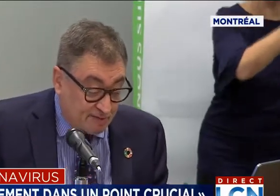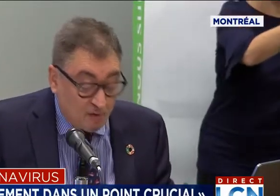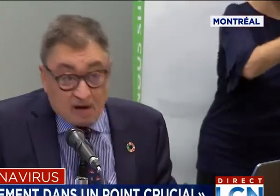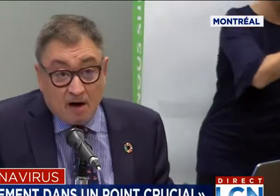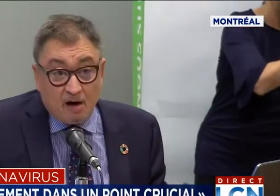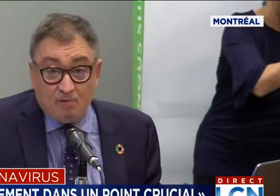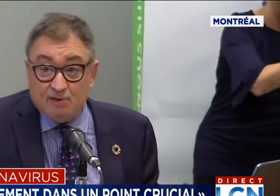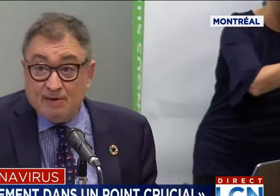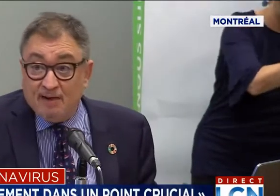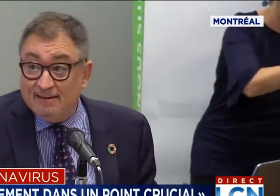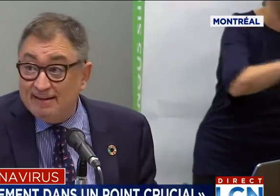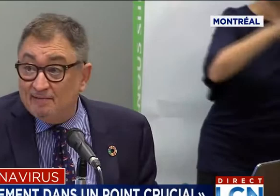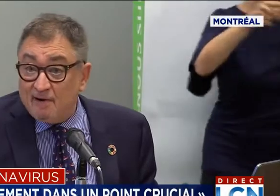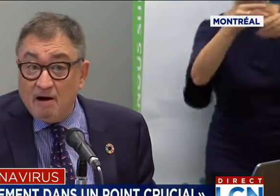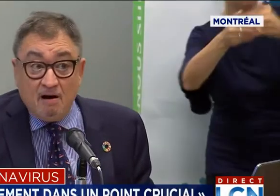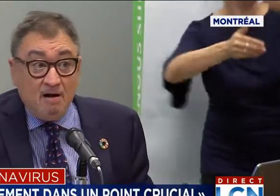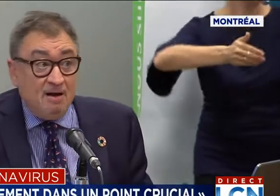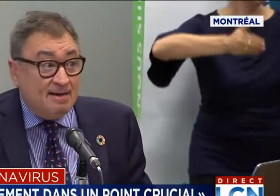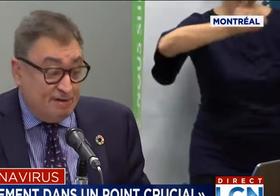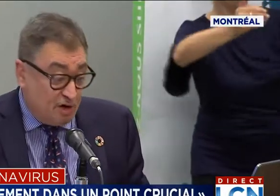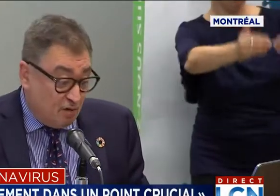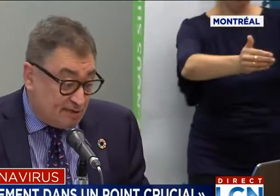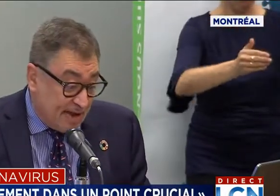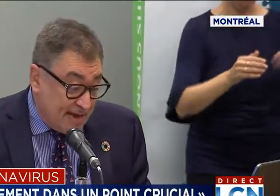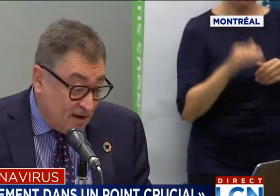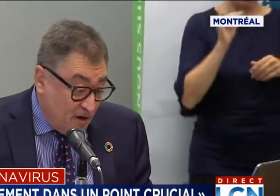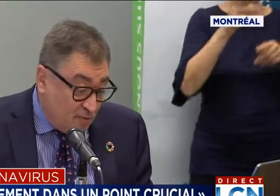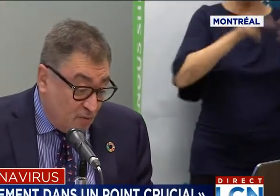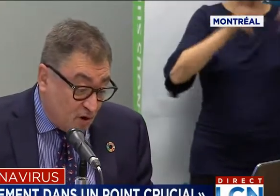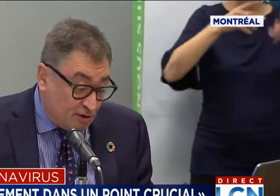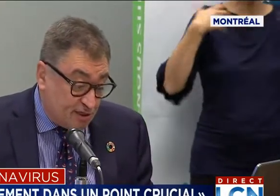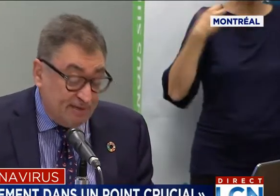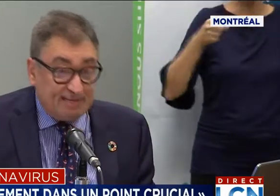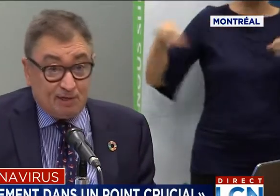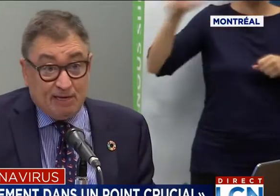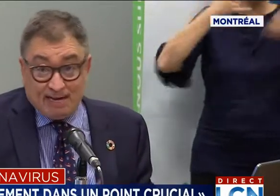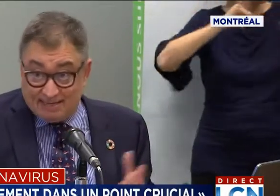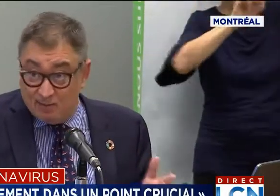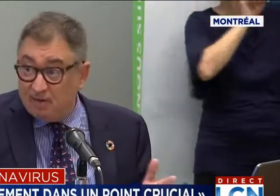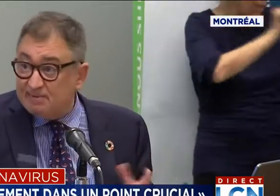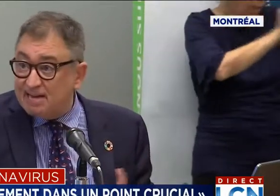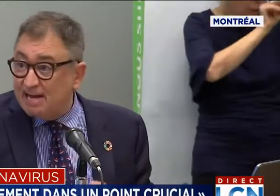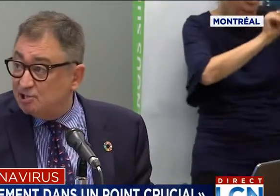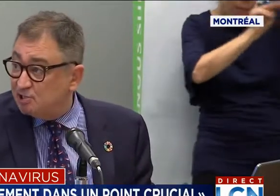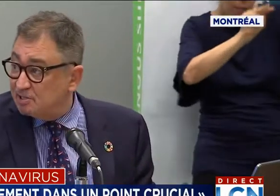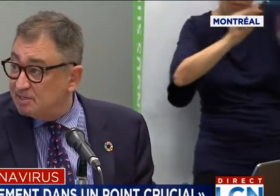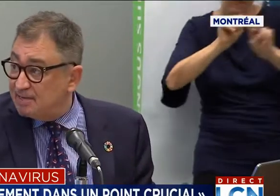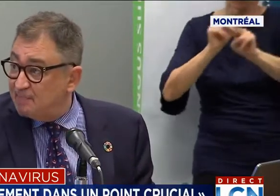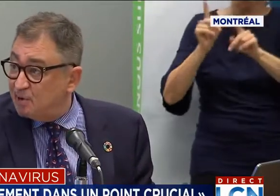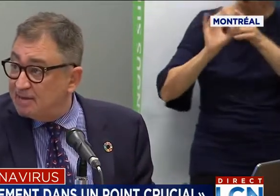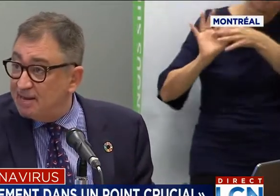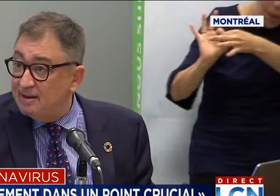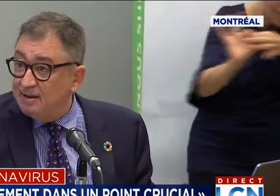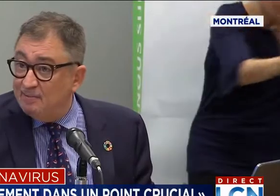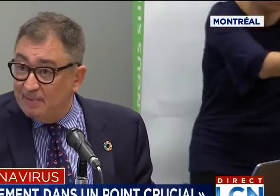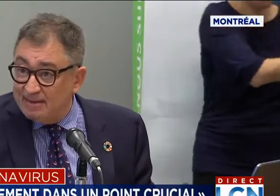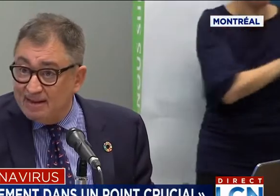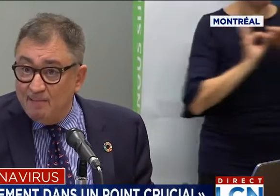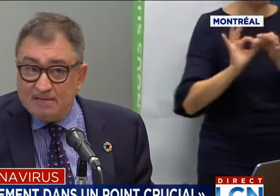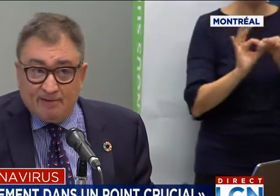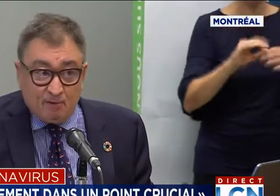publique devront encore continuer à travailler très fort et de concert pour continuer d'assurer l'accès au dépistage. C'est important